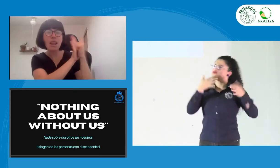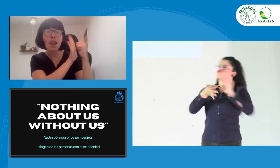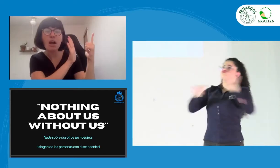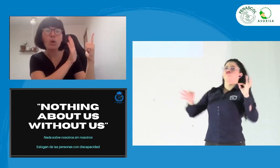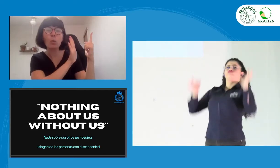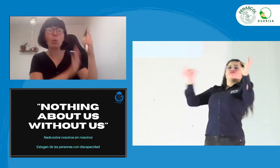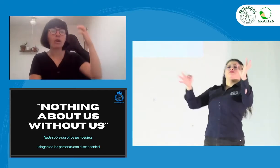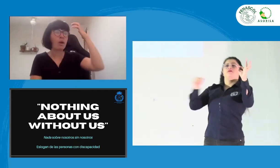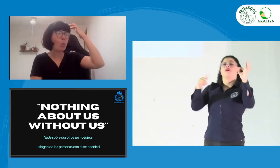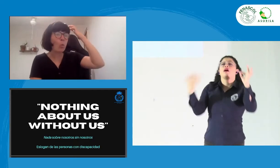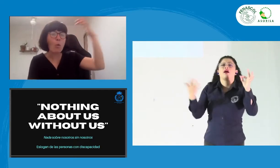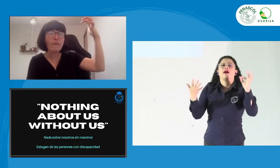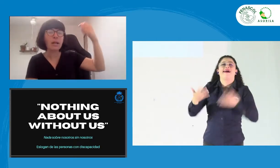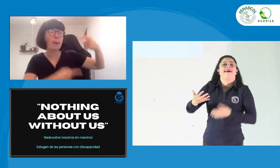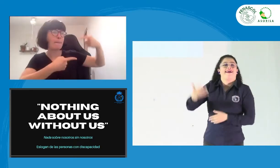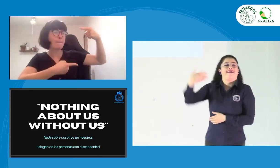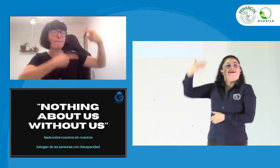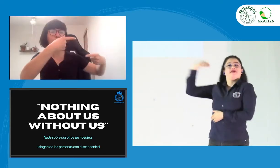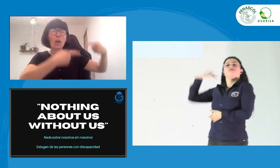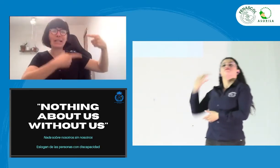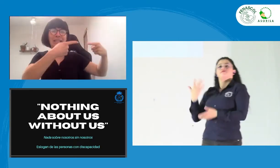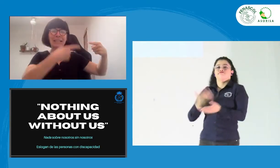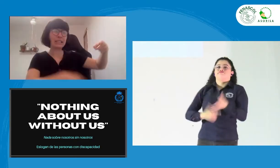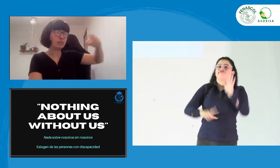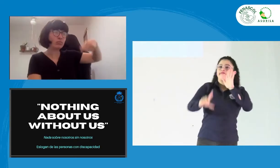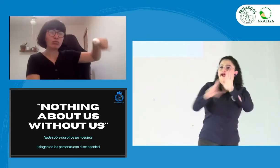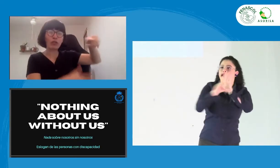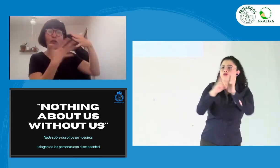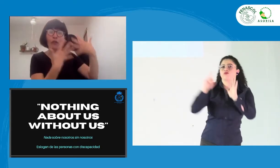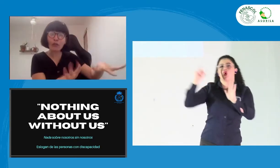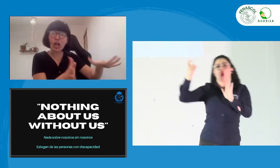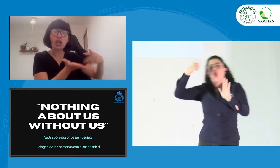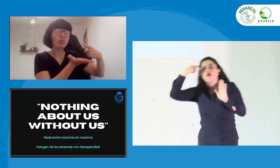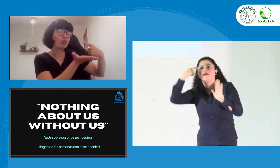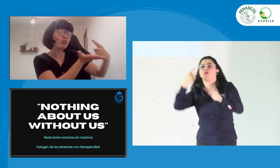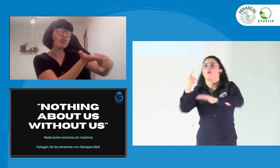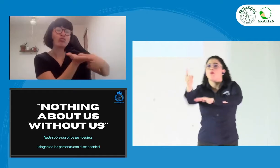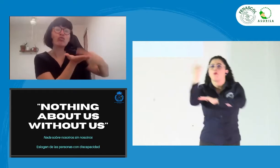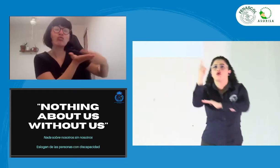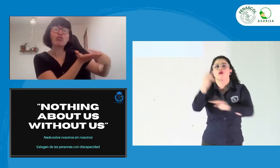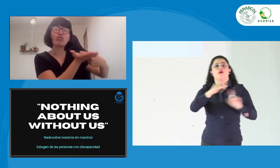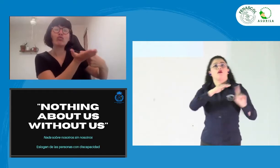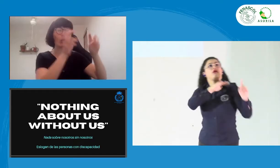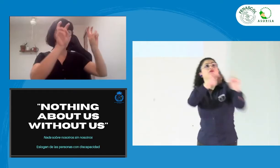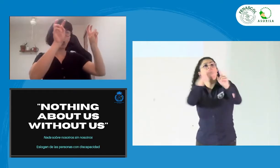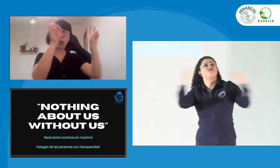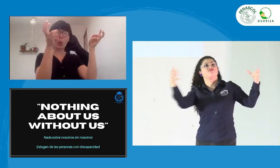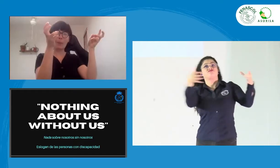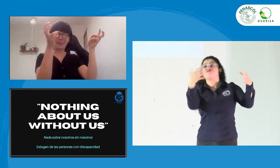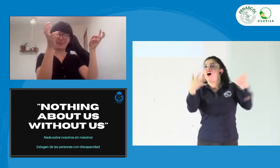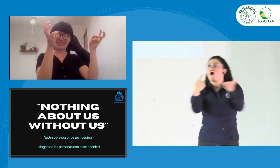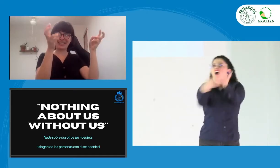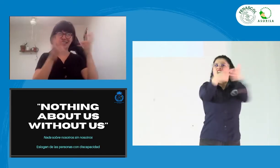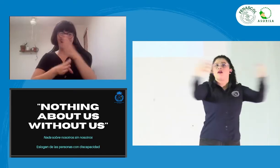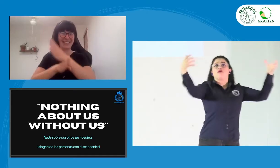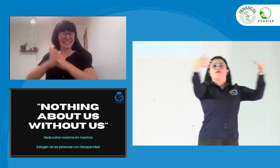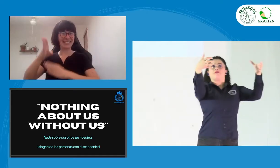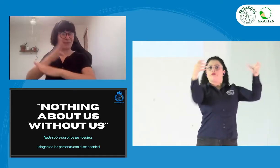pasado y de ver toda la legislación, los instrumentos legales que vinieron de parte de los gobiernos y que se